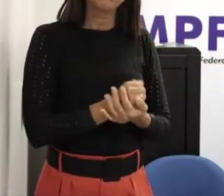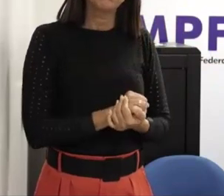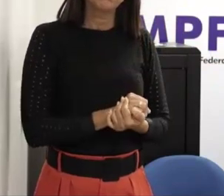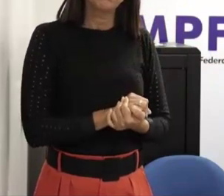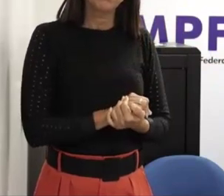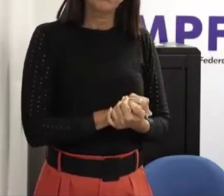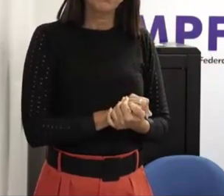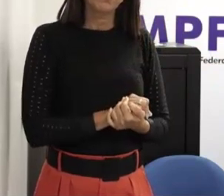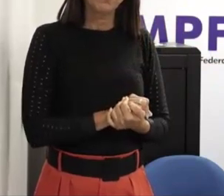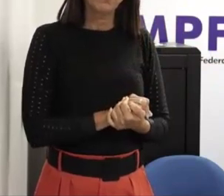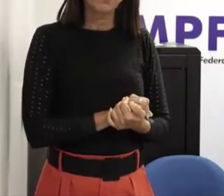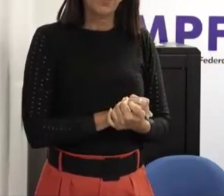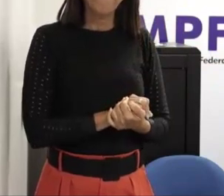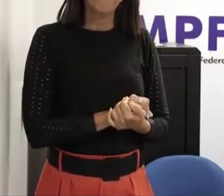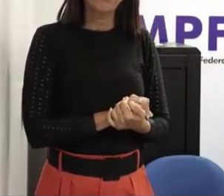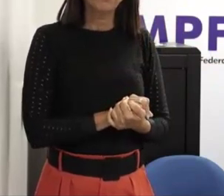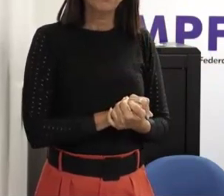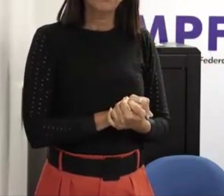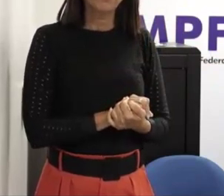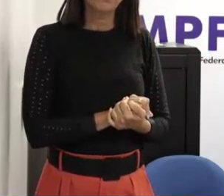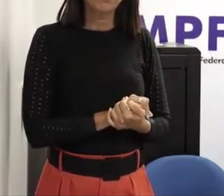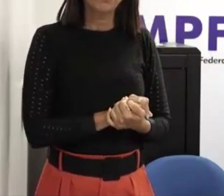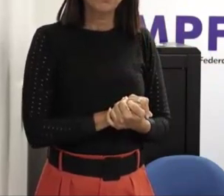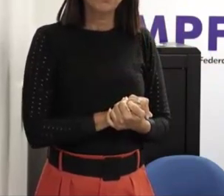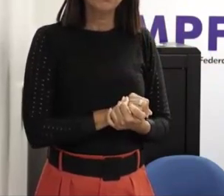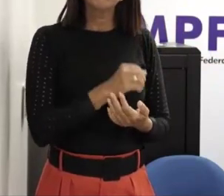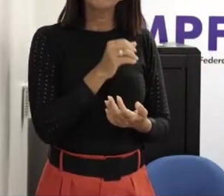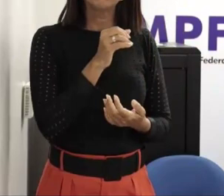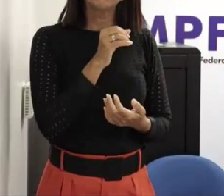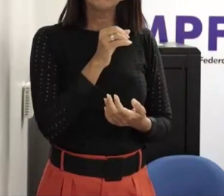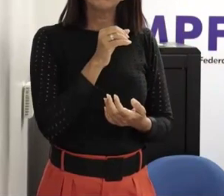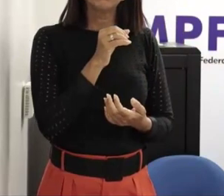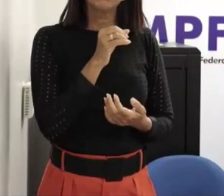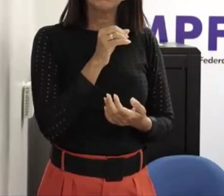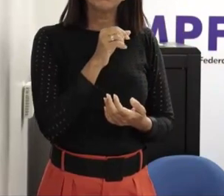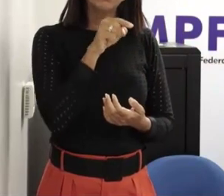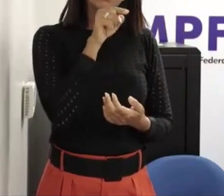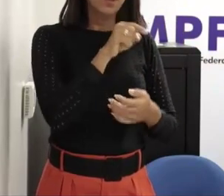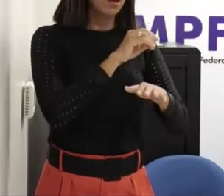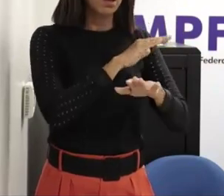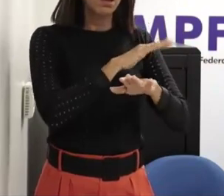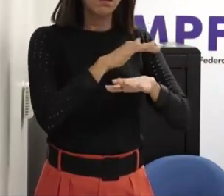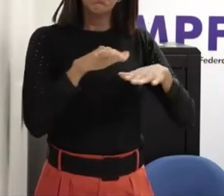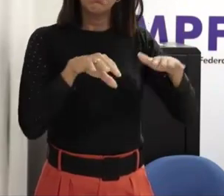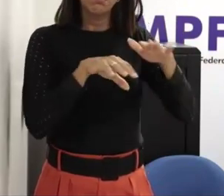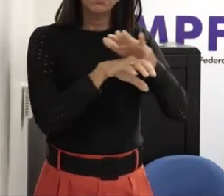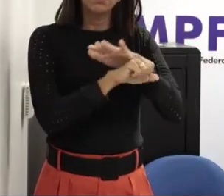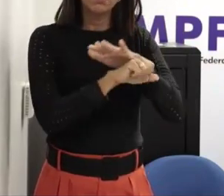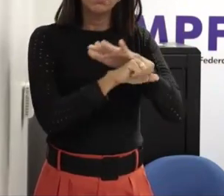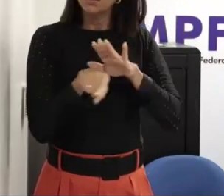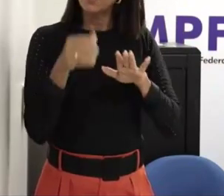qual é o grau de dano que o abuso causa na pessoa qual é a